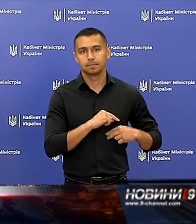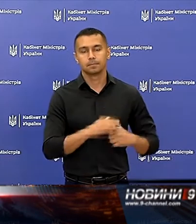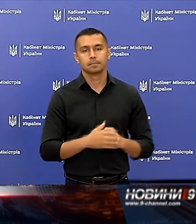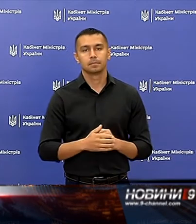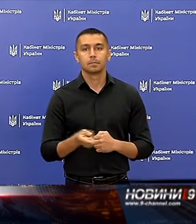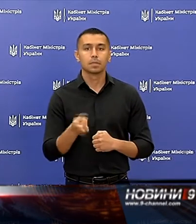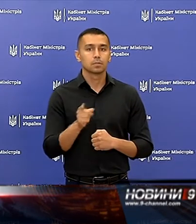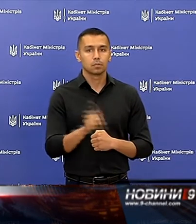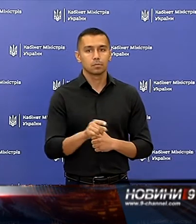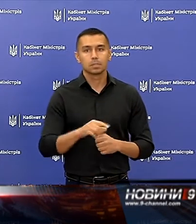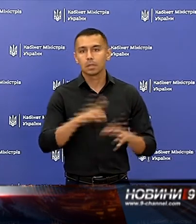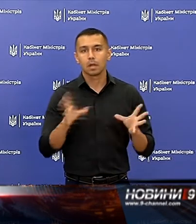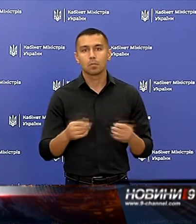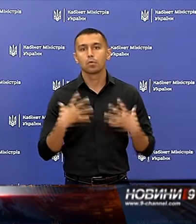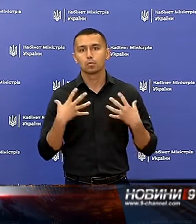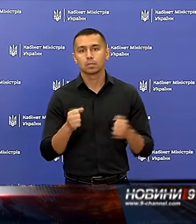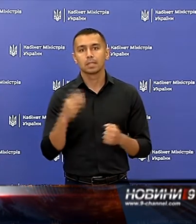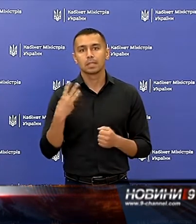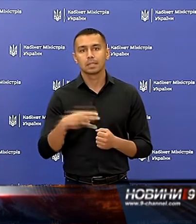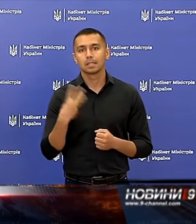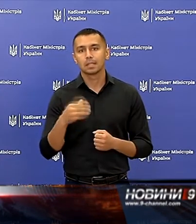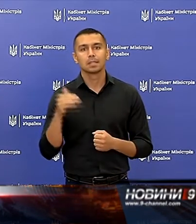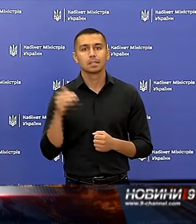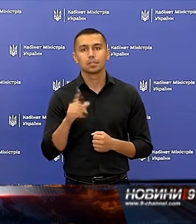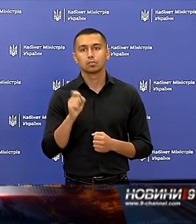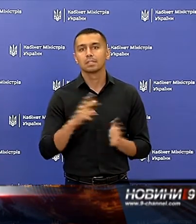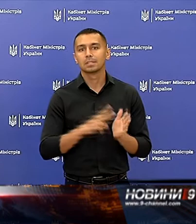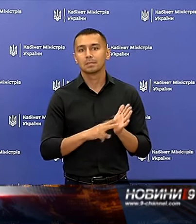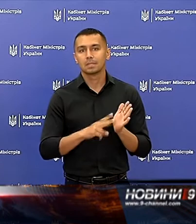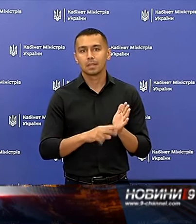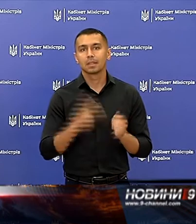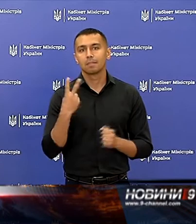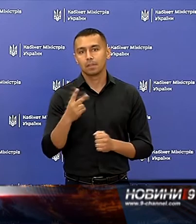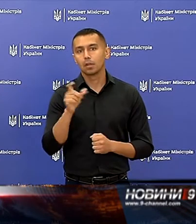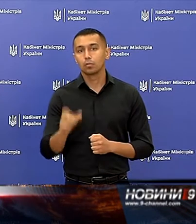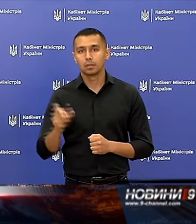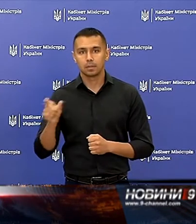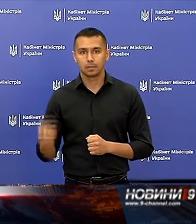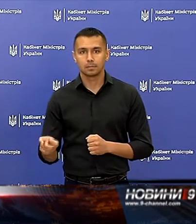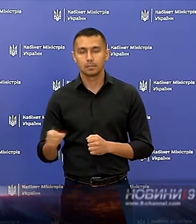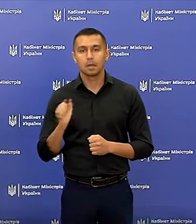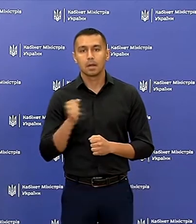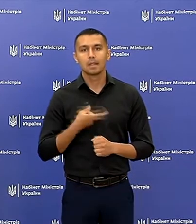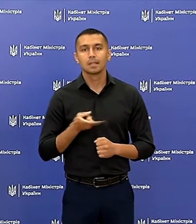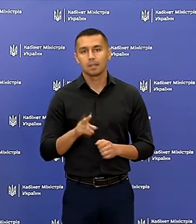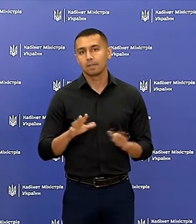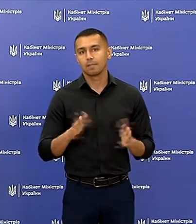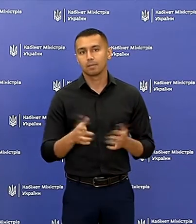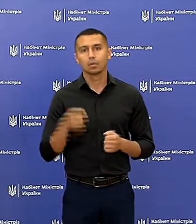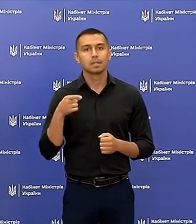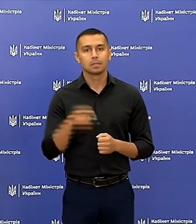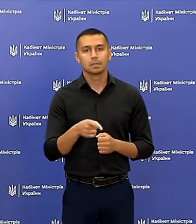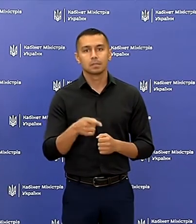При цьому загалом одужало 33172 людини, а летальних випадків –